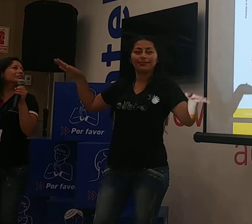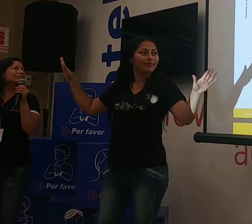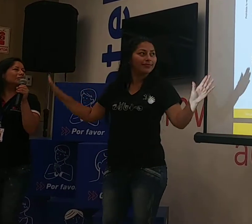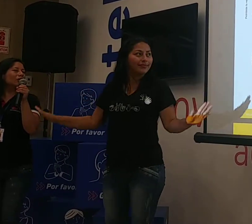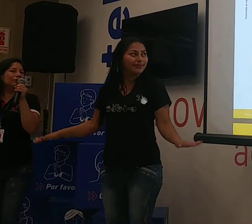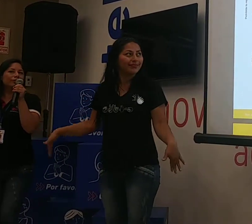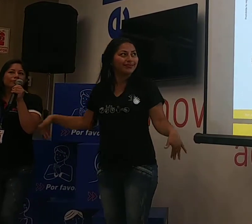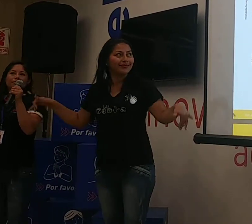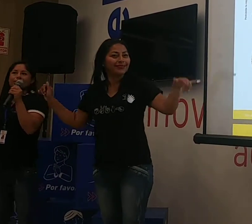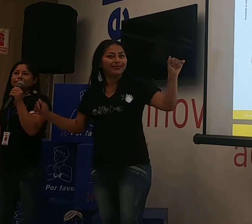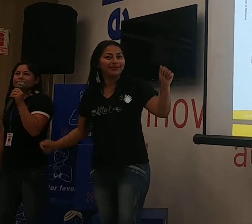Condor